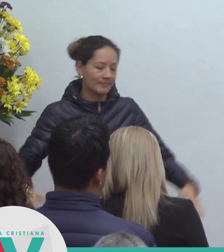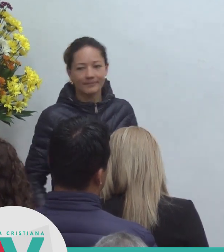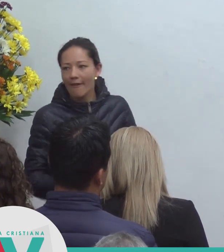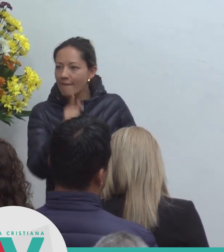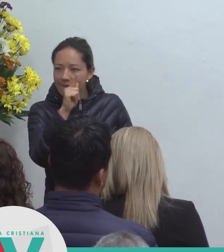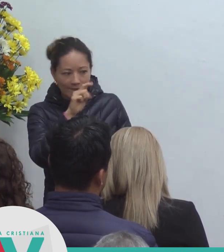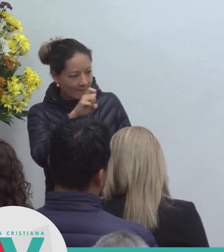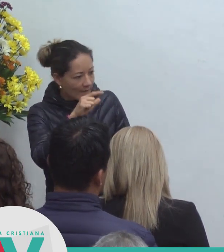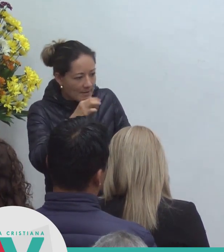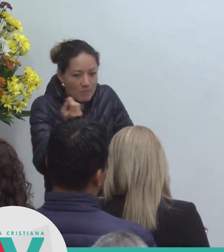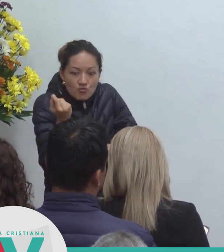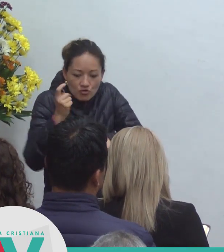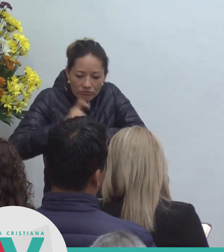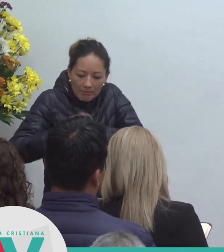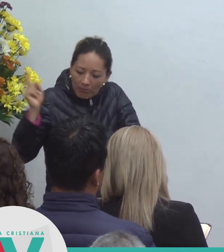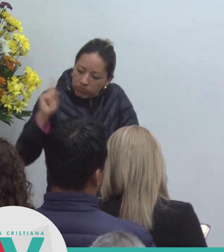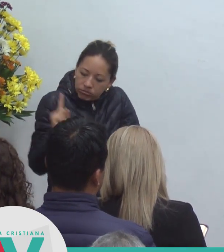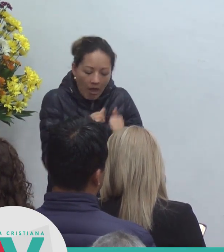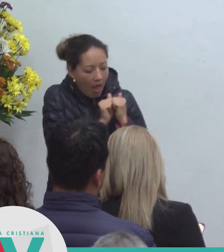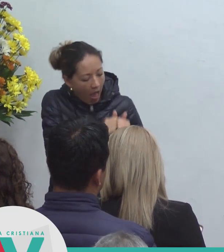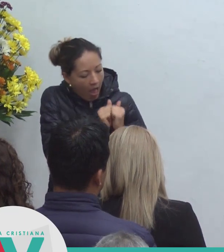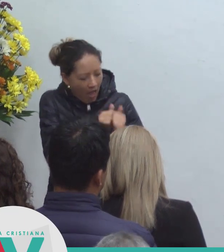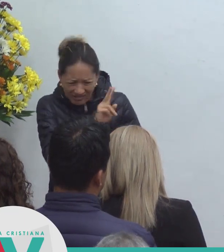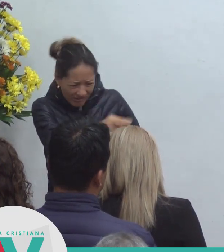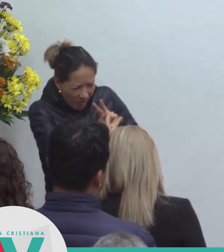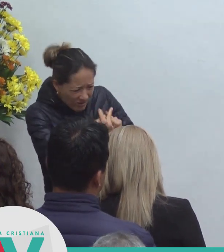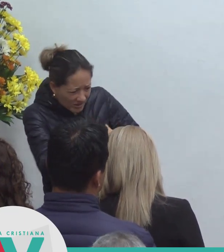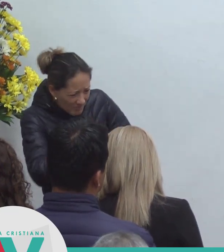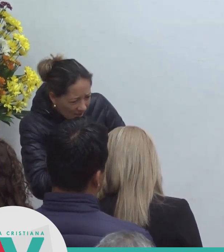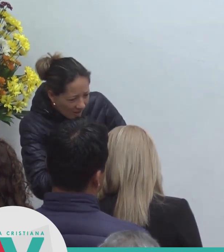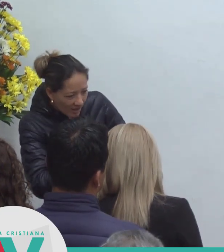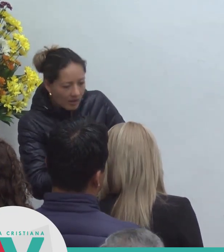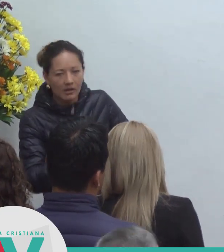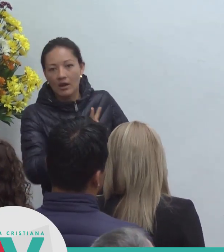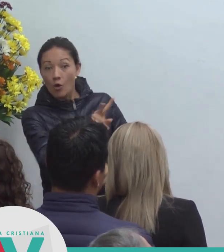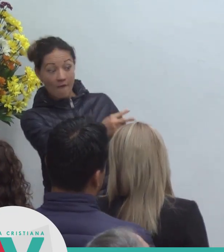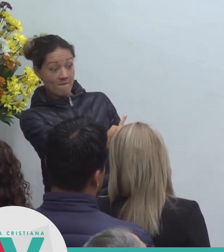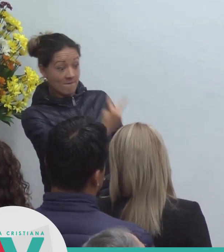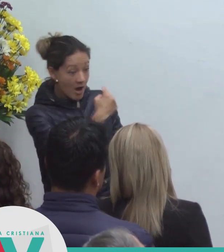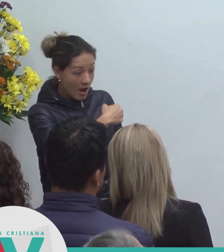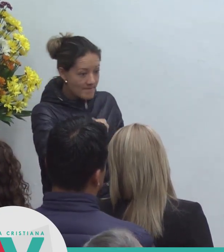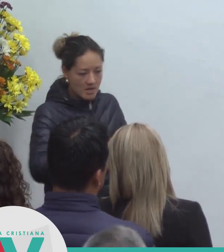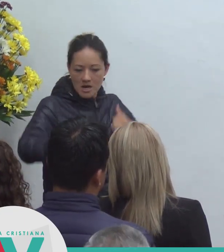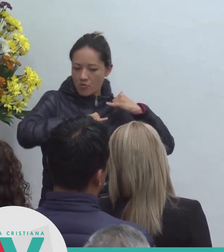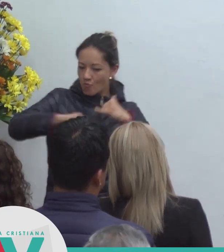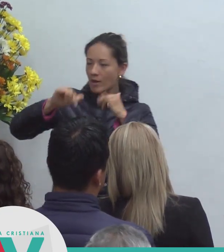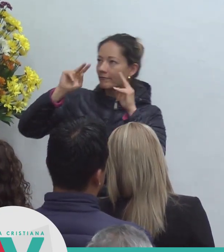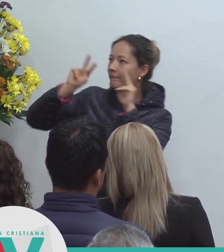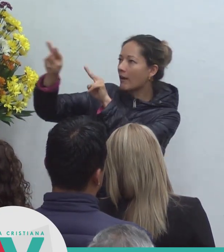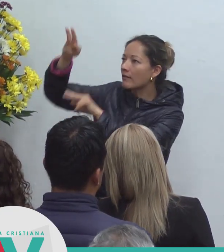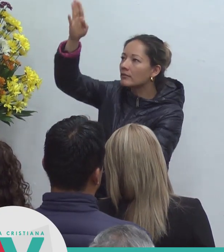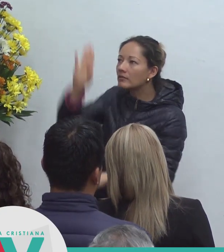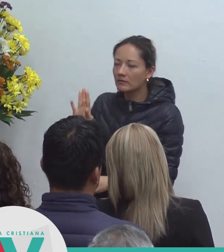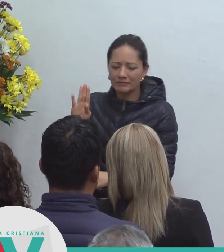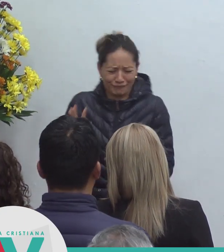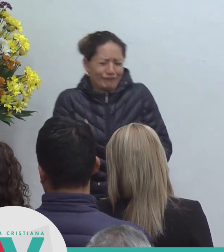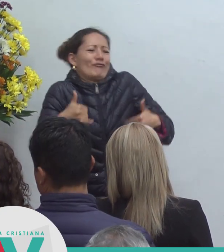con vosotros y no me has conocido felipe el que me ha visto a mí ha visto al padre como pues dices tú